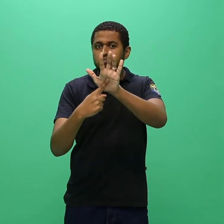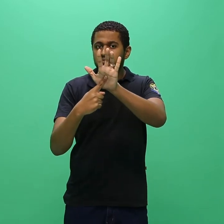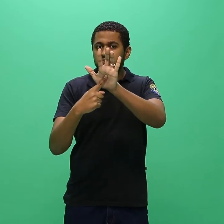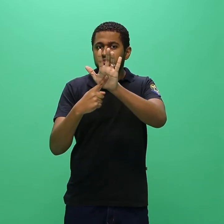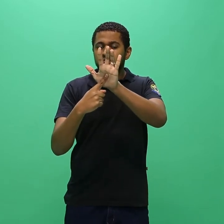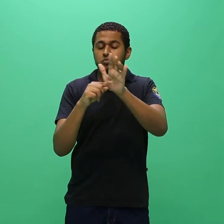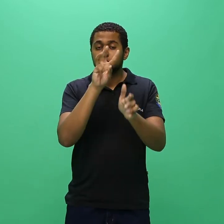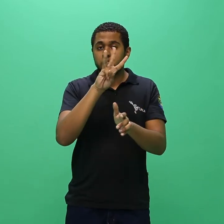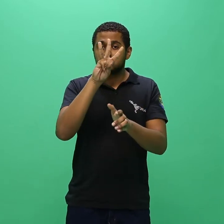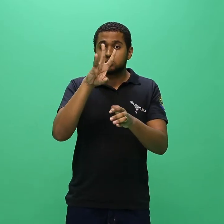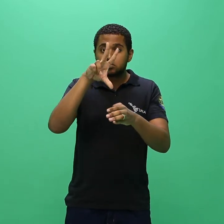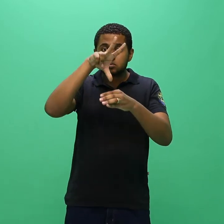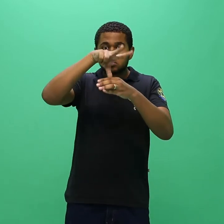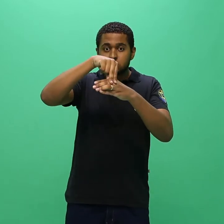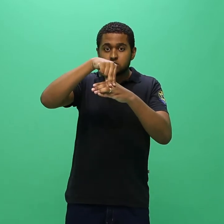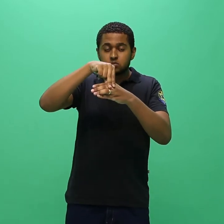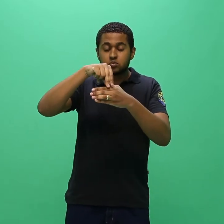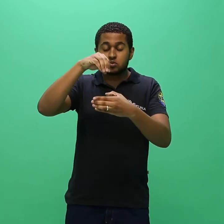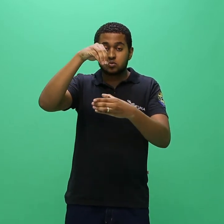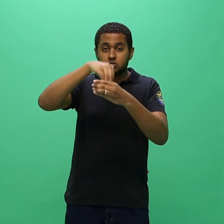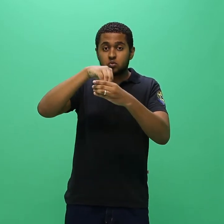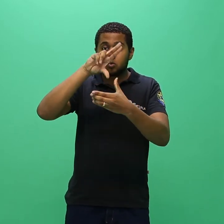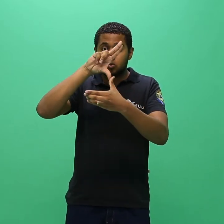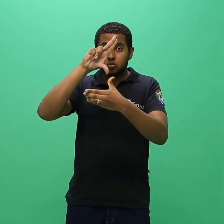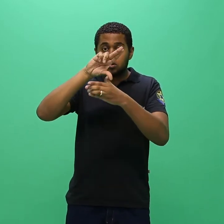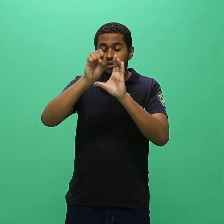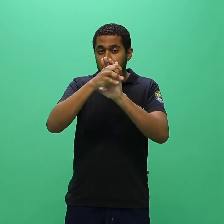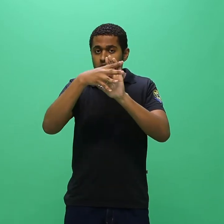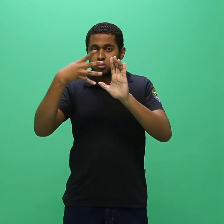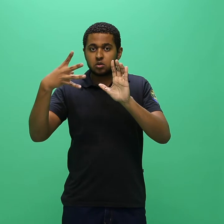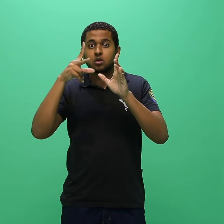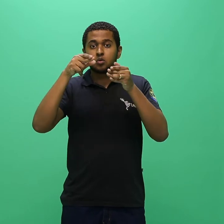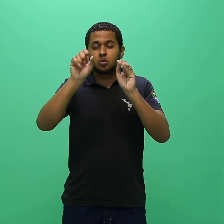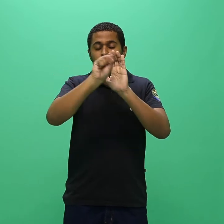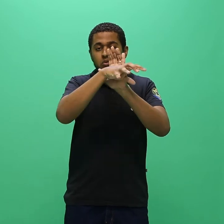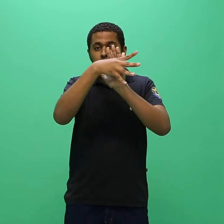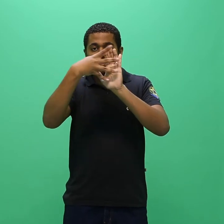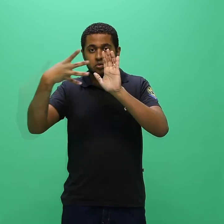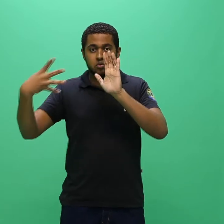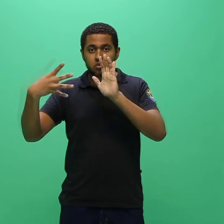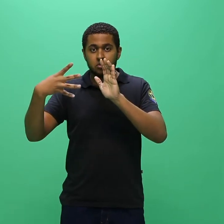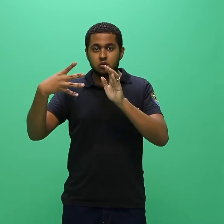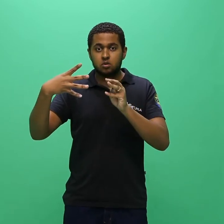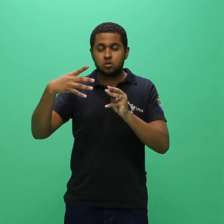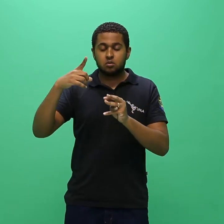UNILA, conforme cronograma elencado no anexo 1 do presente edital.